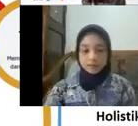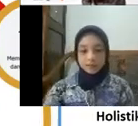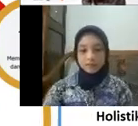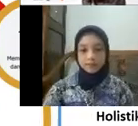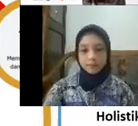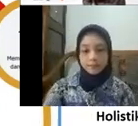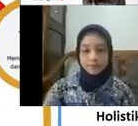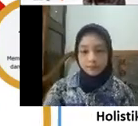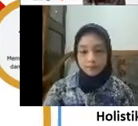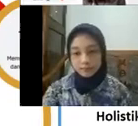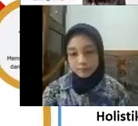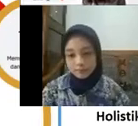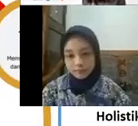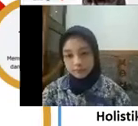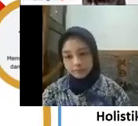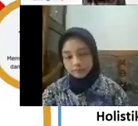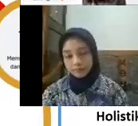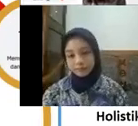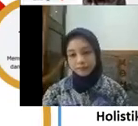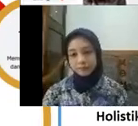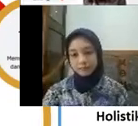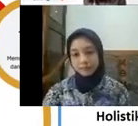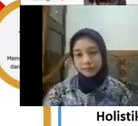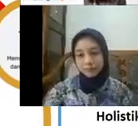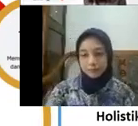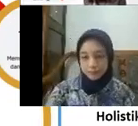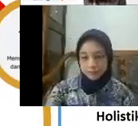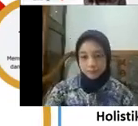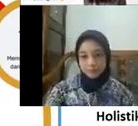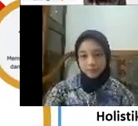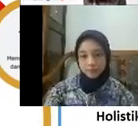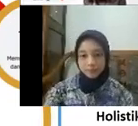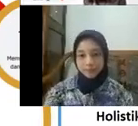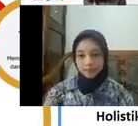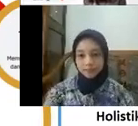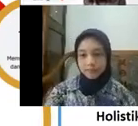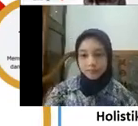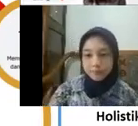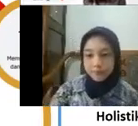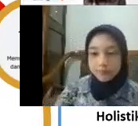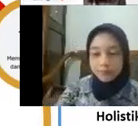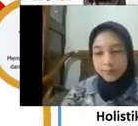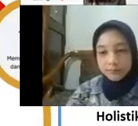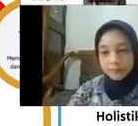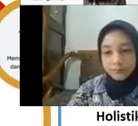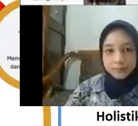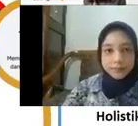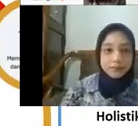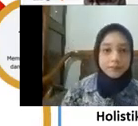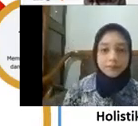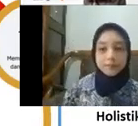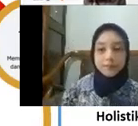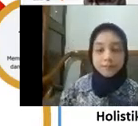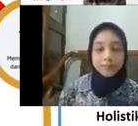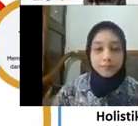Sosial Yang Berganda Kemudian Membina ekosistem Kemitraan yang terbuka Dan inovatif Serta